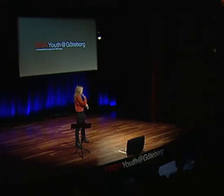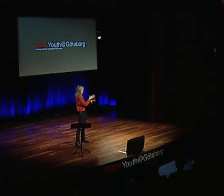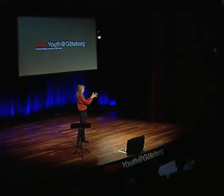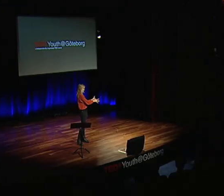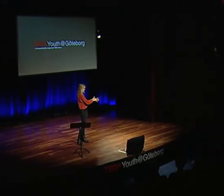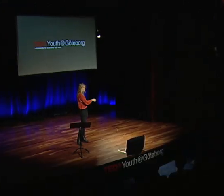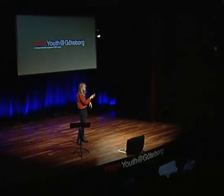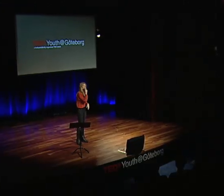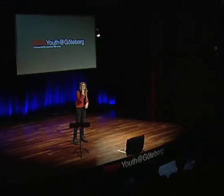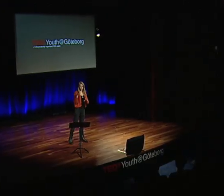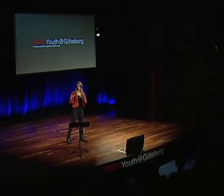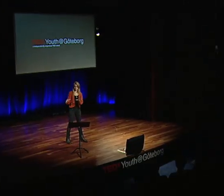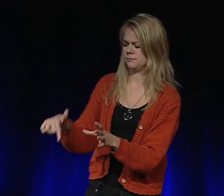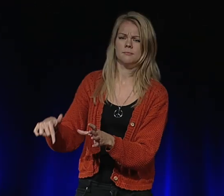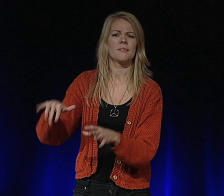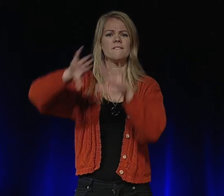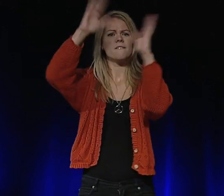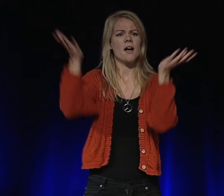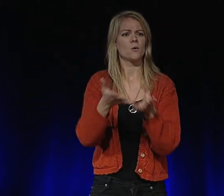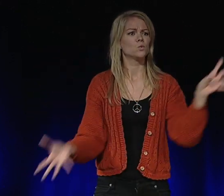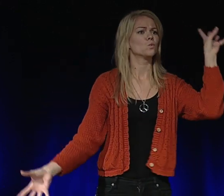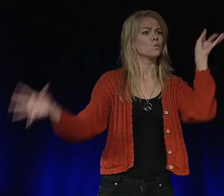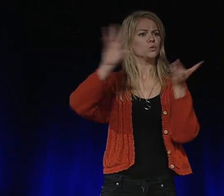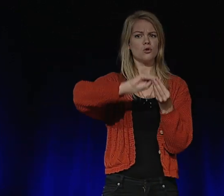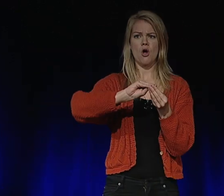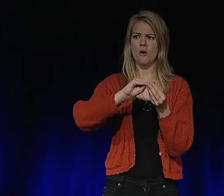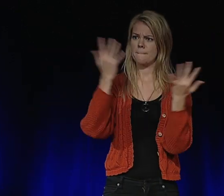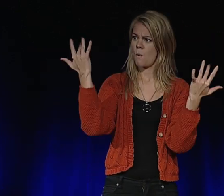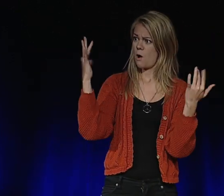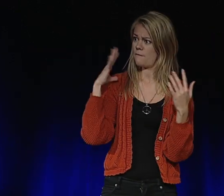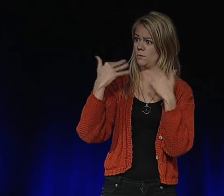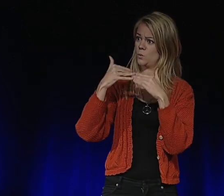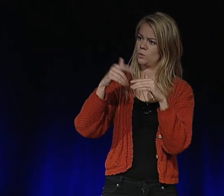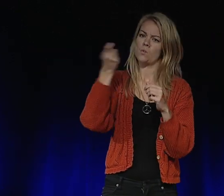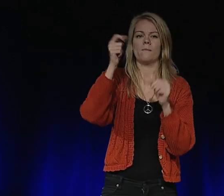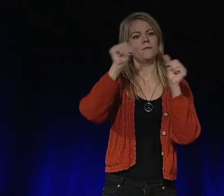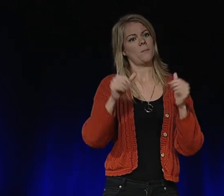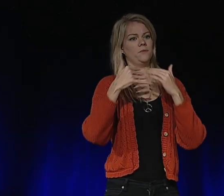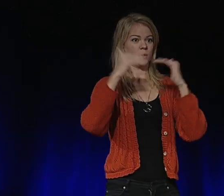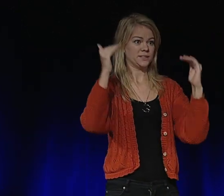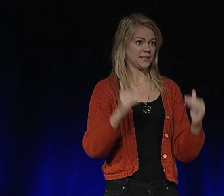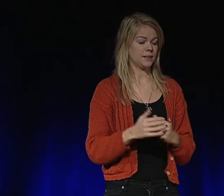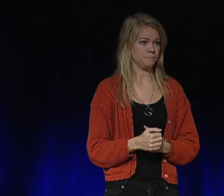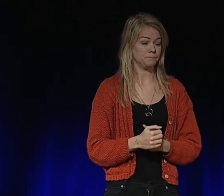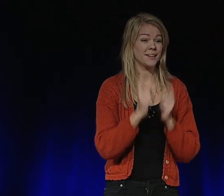Om vi sedan tittar på hur många som har en funktionsnedsättning i världen, oavsett ålder, är det